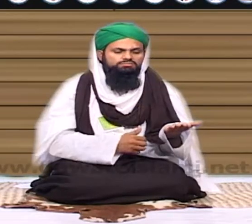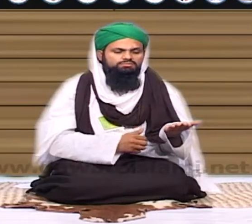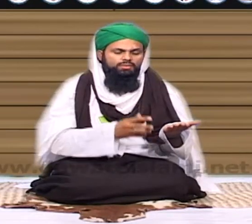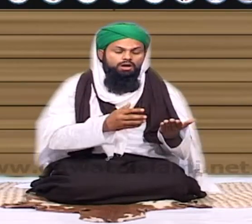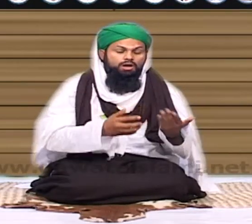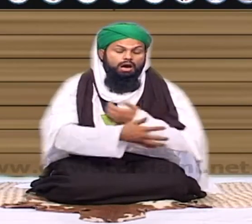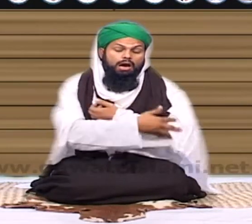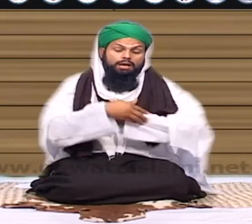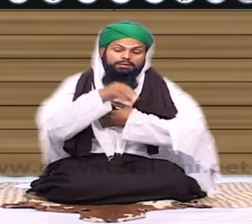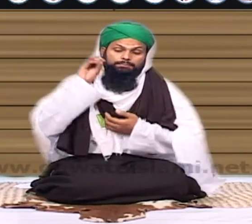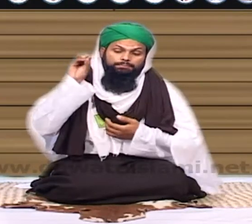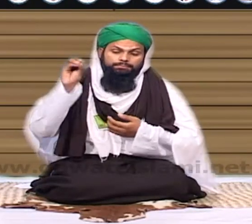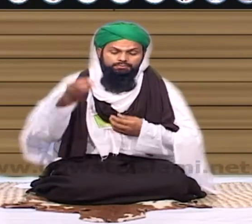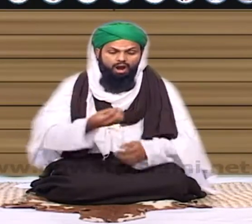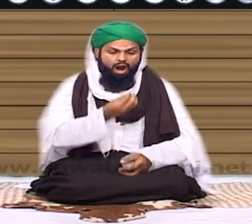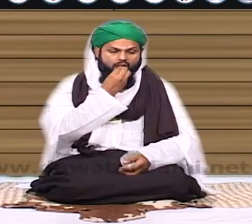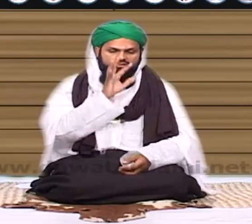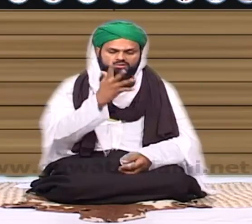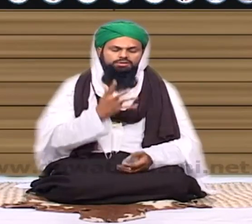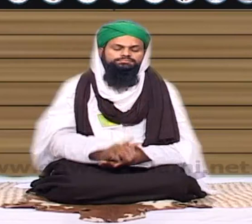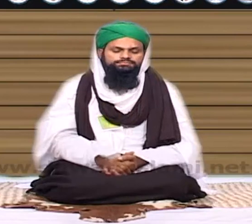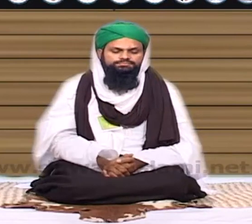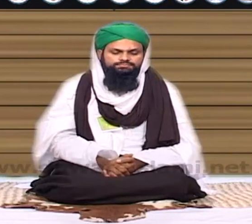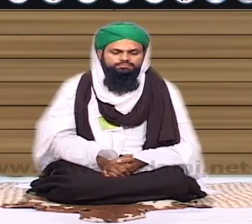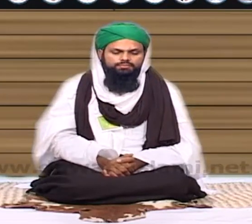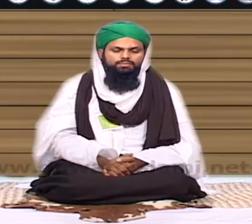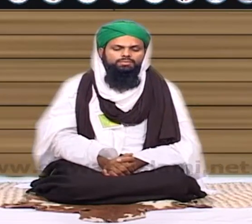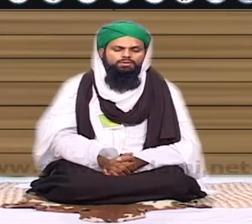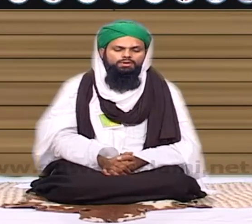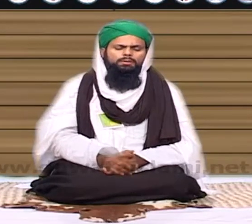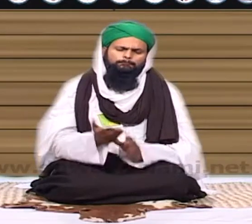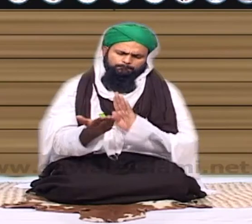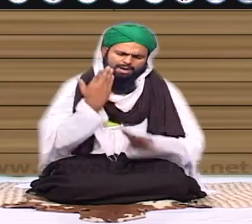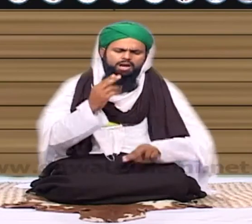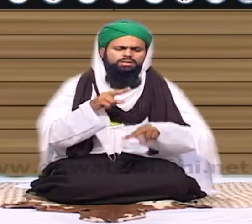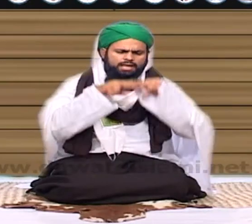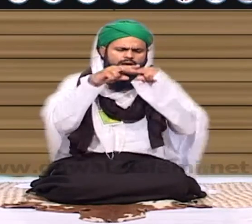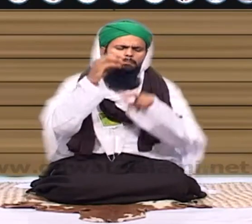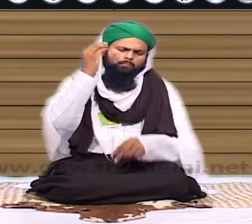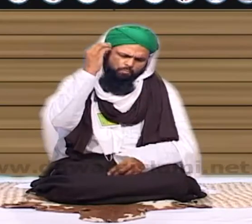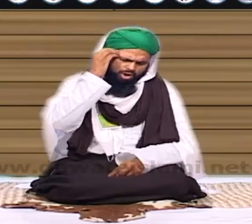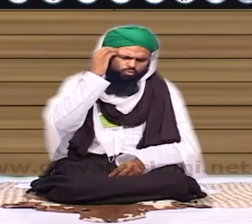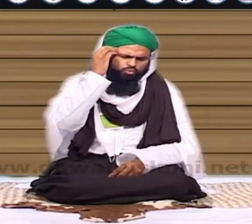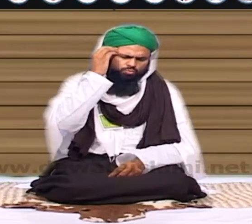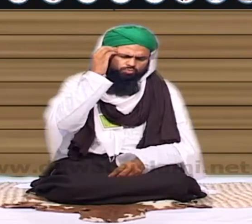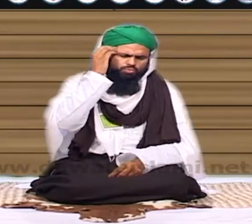خویت ہے صدقہ کرنا واجب ہے وہ کھانی کتا ہے یہ اصول آپ یاد رکھیں ہاں جس کی تے ہے اجرت پتہ ہی ہے کہ